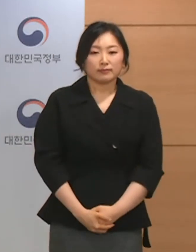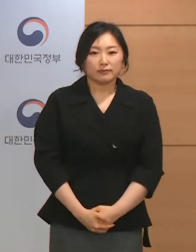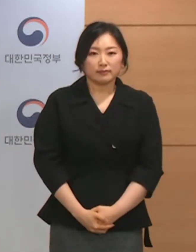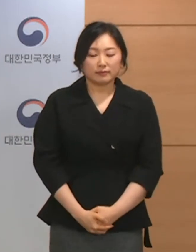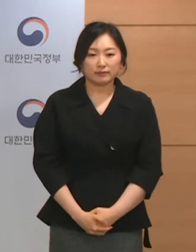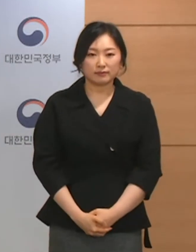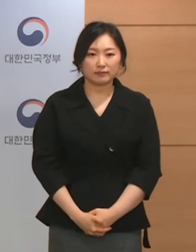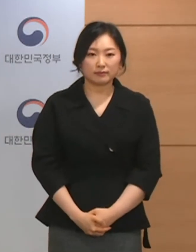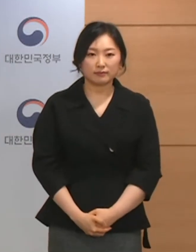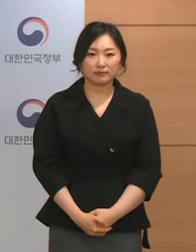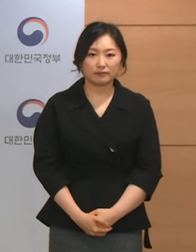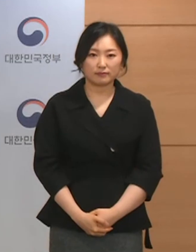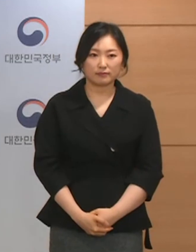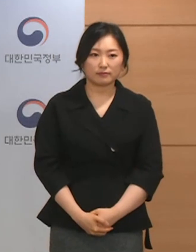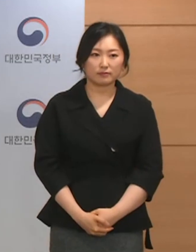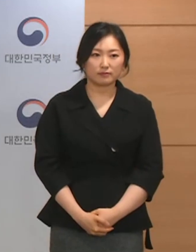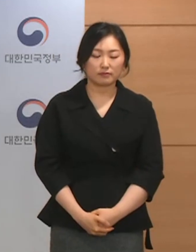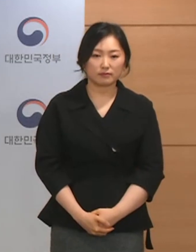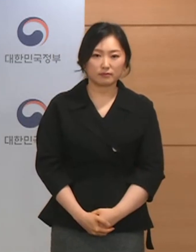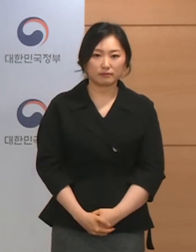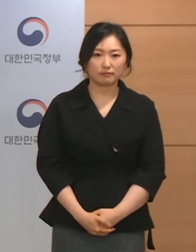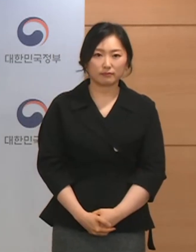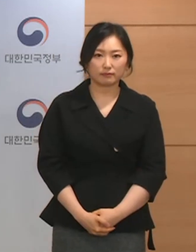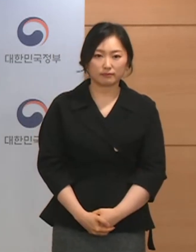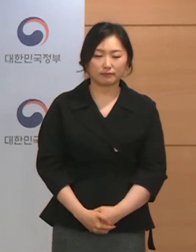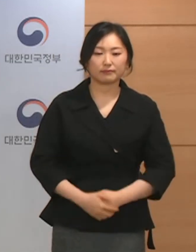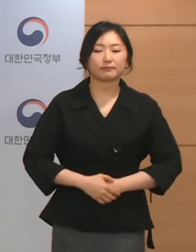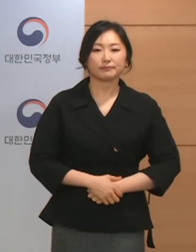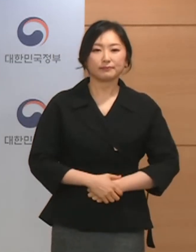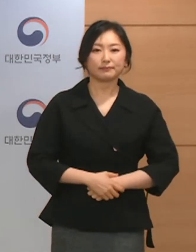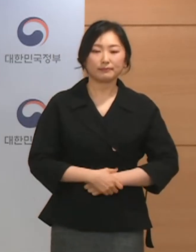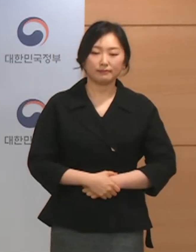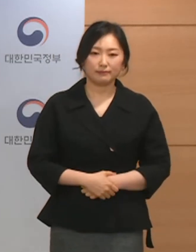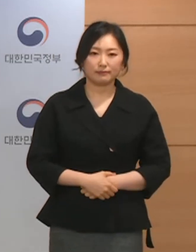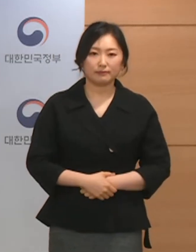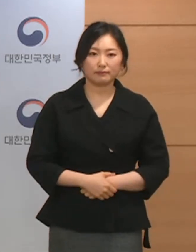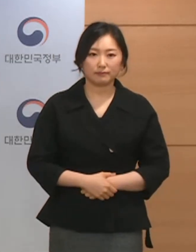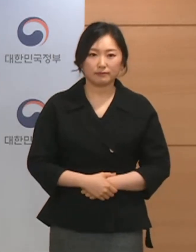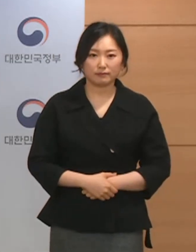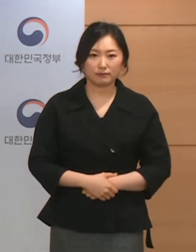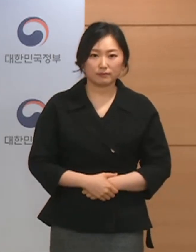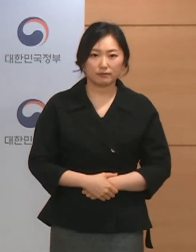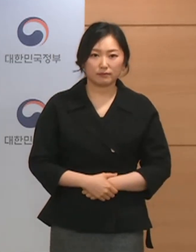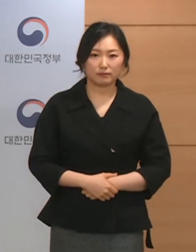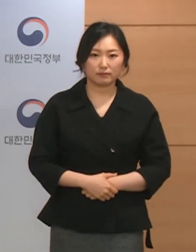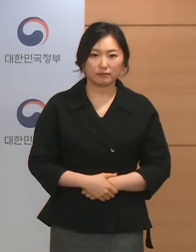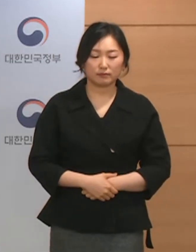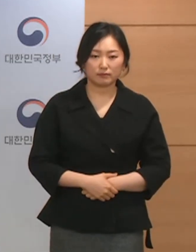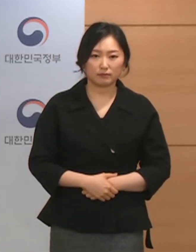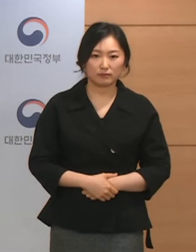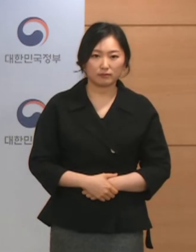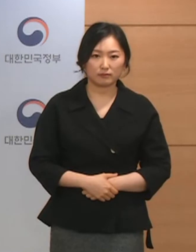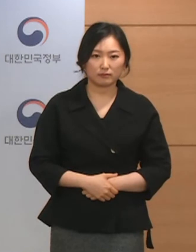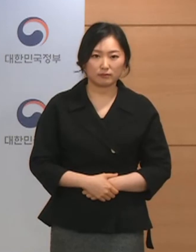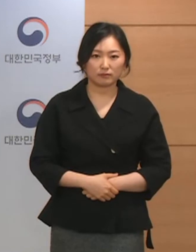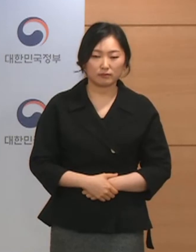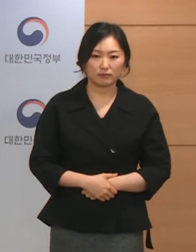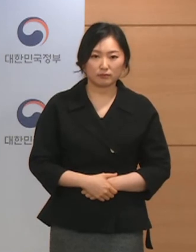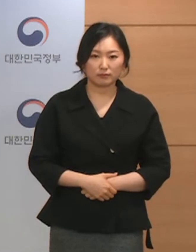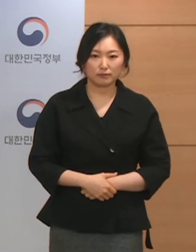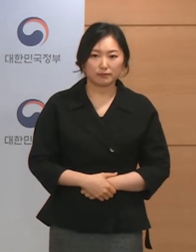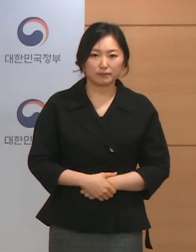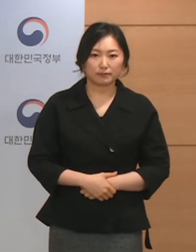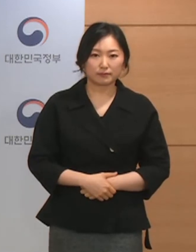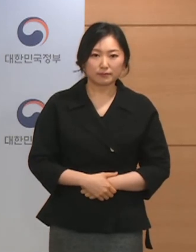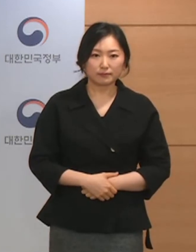있습니다. 기자분들이 온라인으로 전달한 질문에 답하는 형태로 진행됩니다. 구체적인 통계 등에 대한 문의는 언론